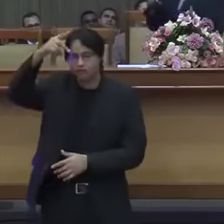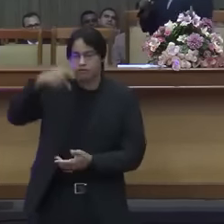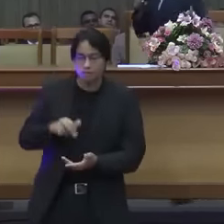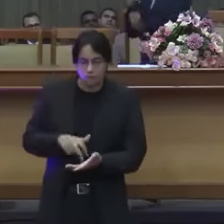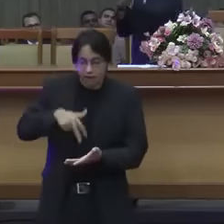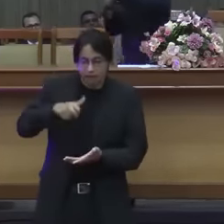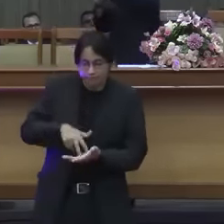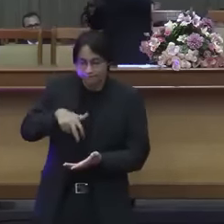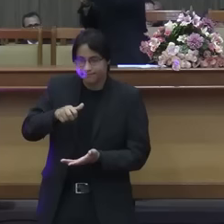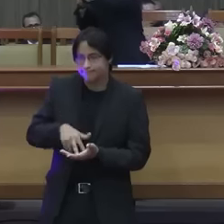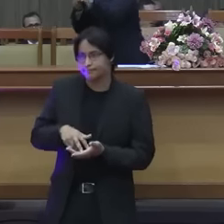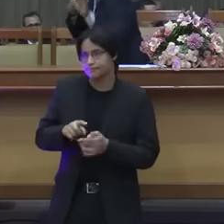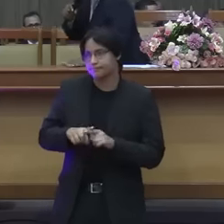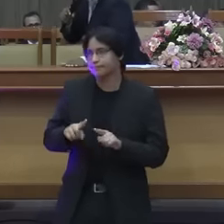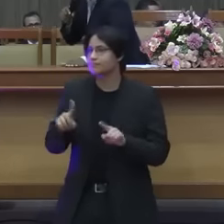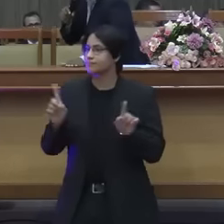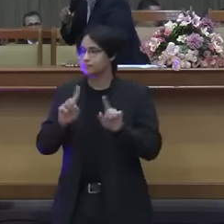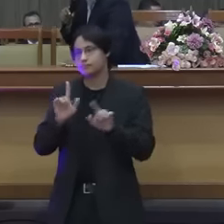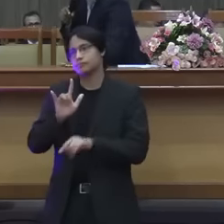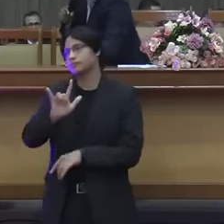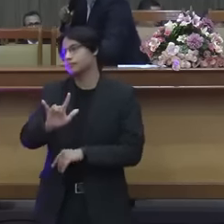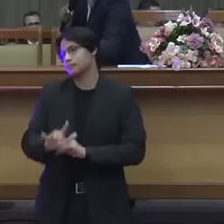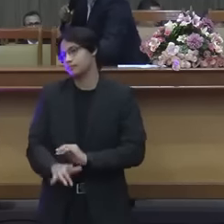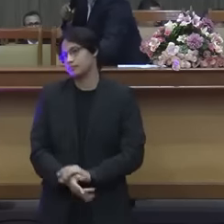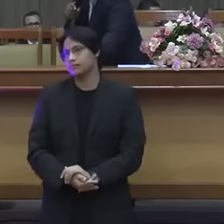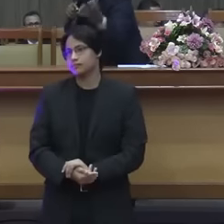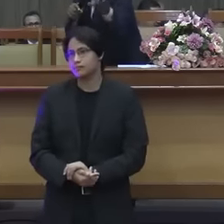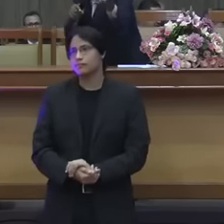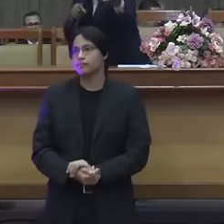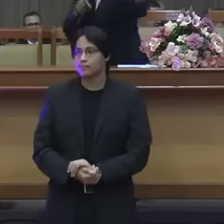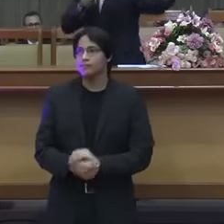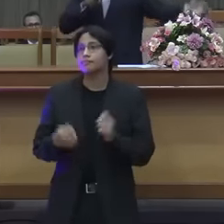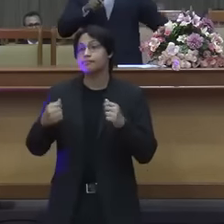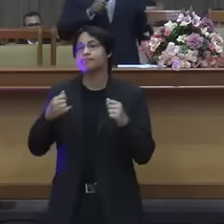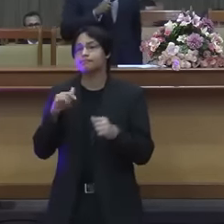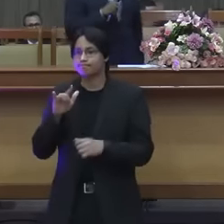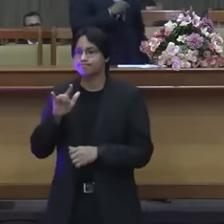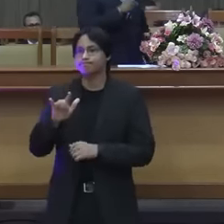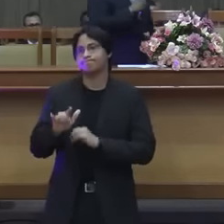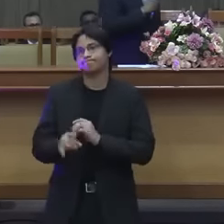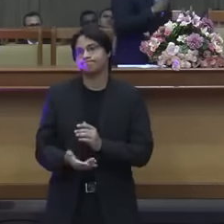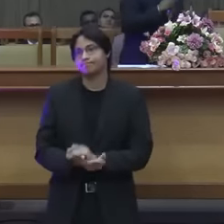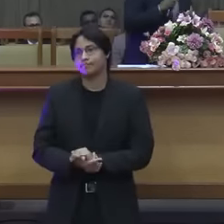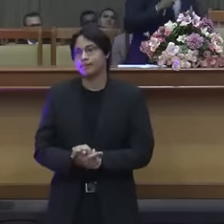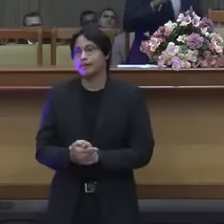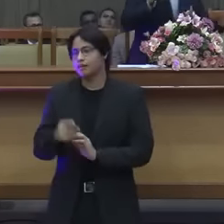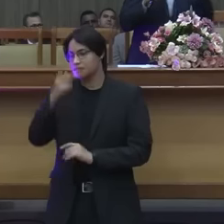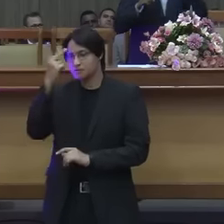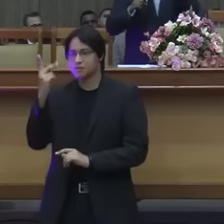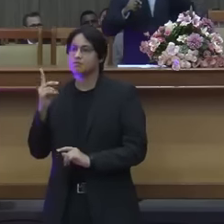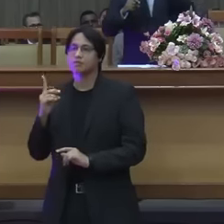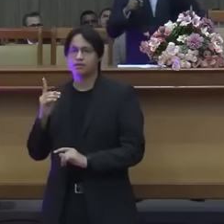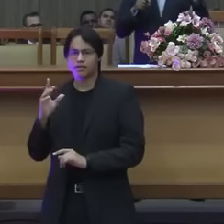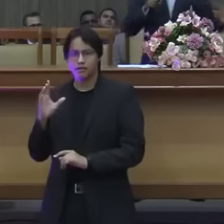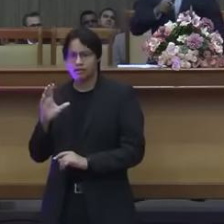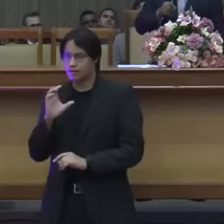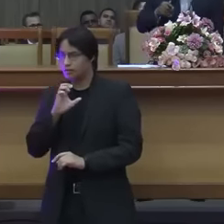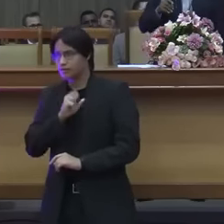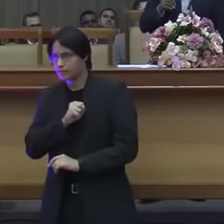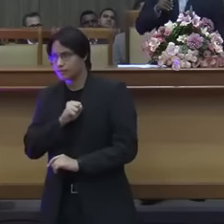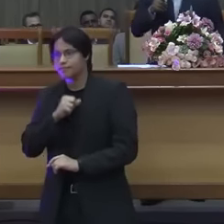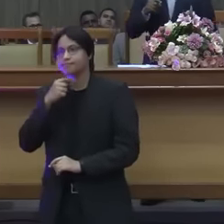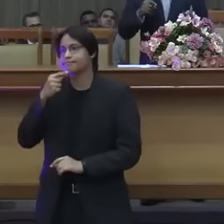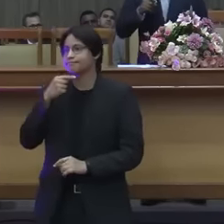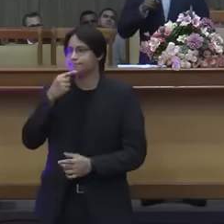assim mas é ruim para amar não ama nada deles que chegam os irmãozinhos na casa